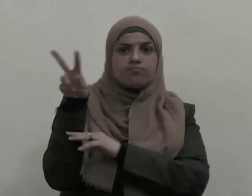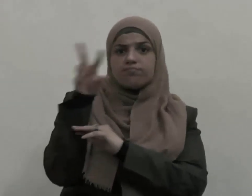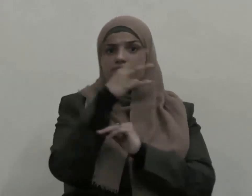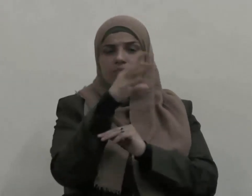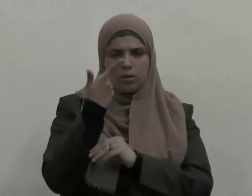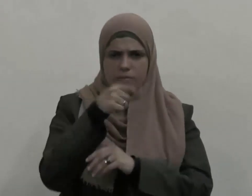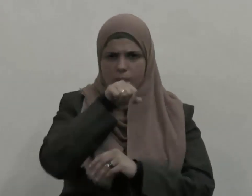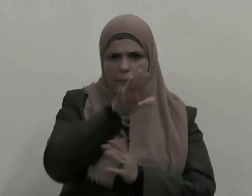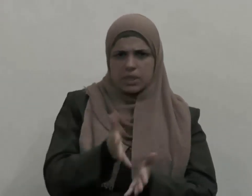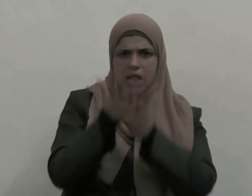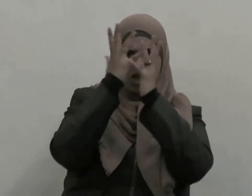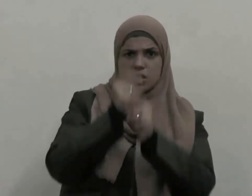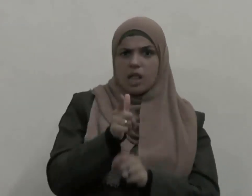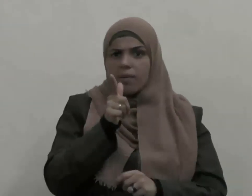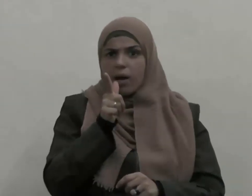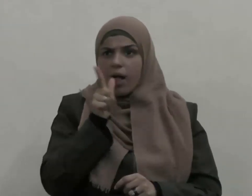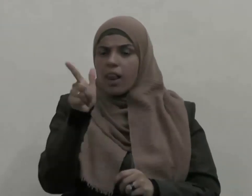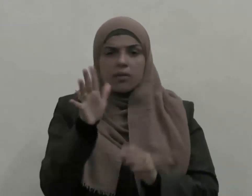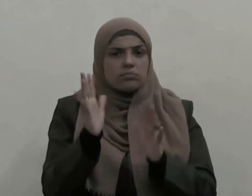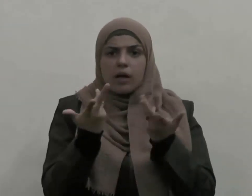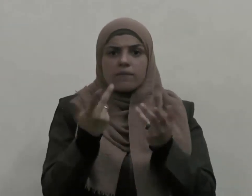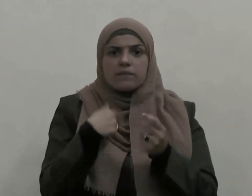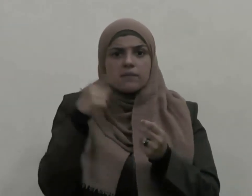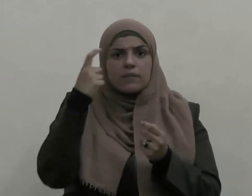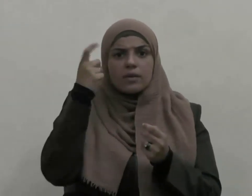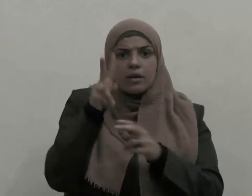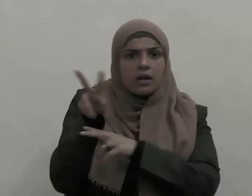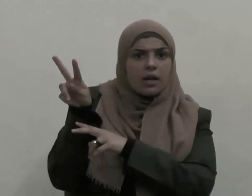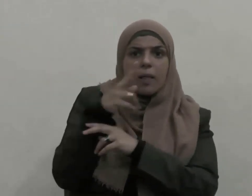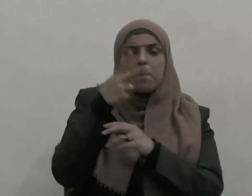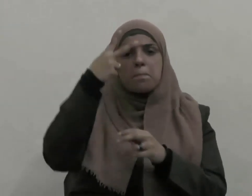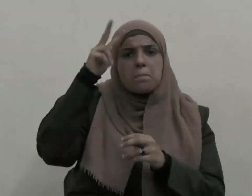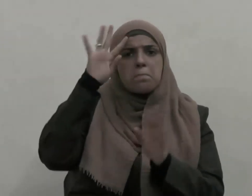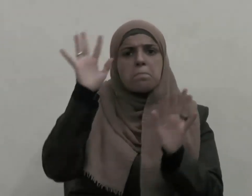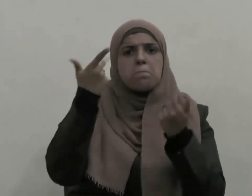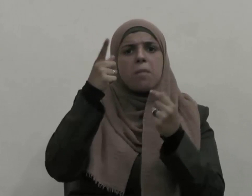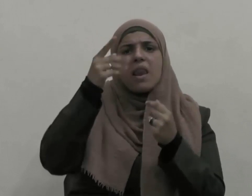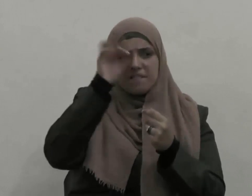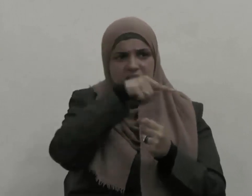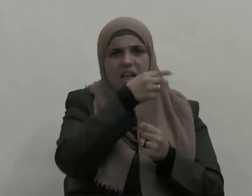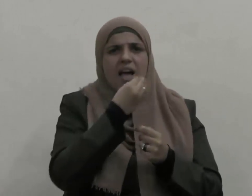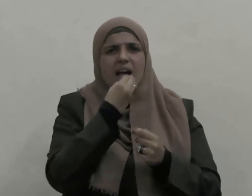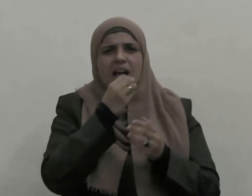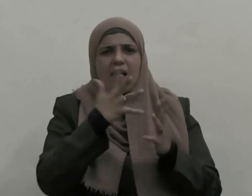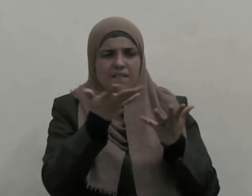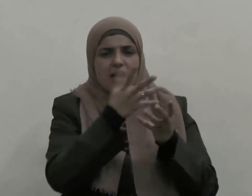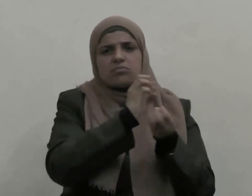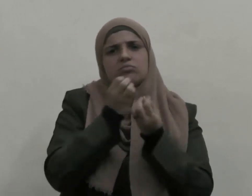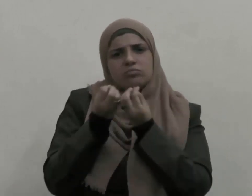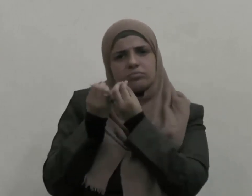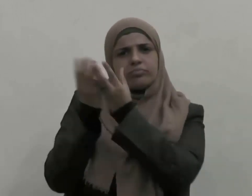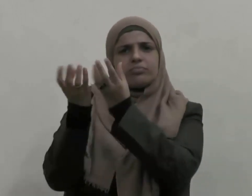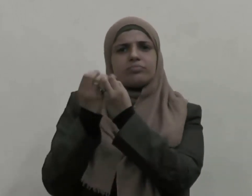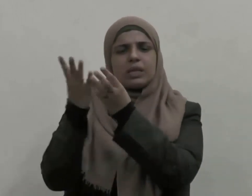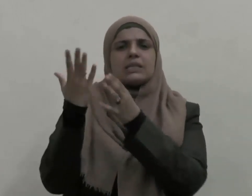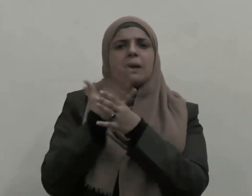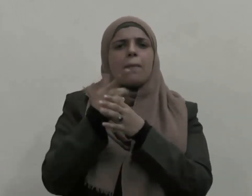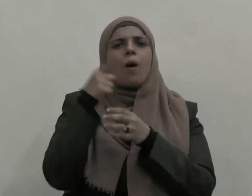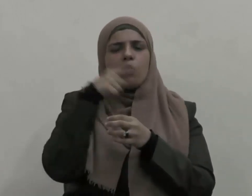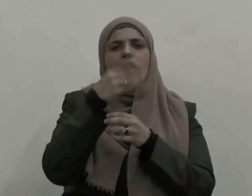الله عليه وسلم من كان معه فضل ظهر فليعد به على من لا ظهر له ومن كان